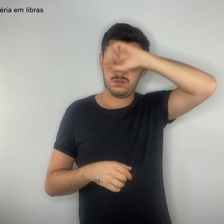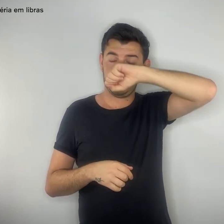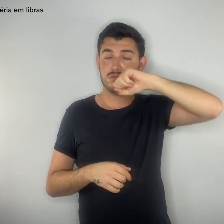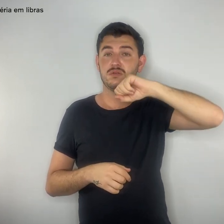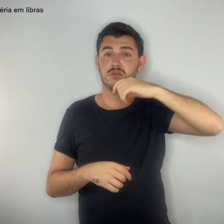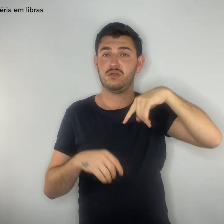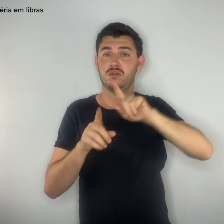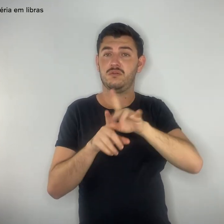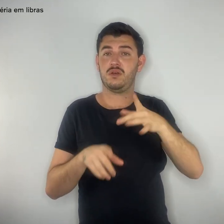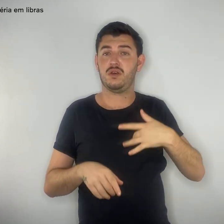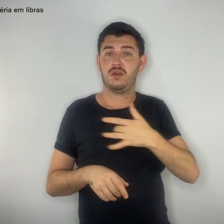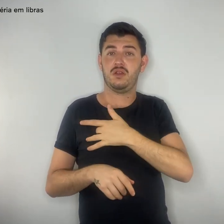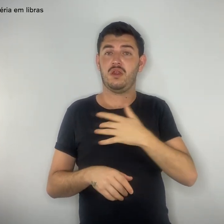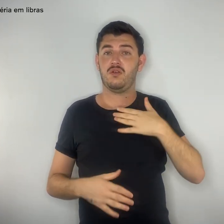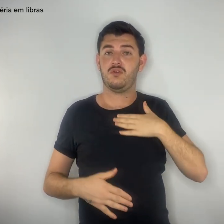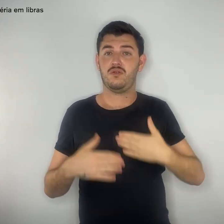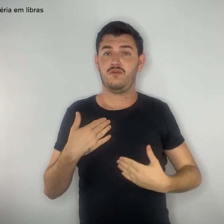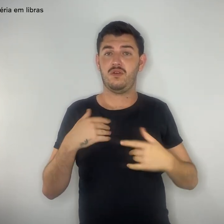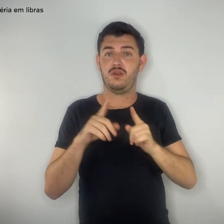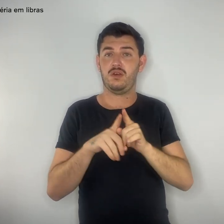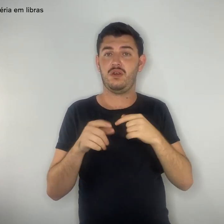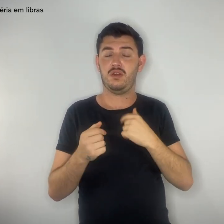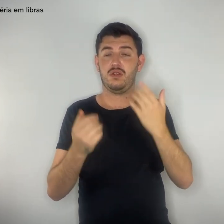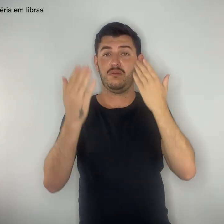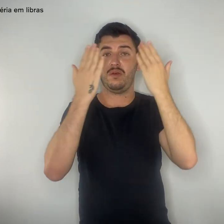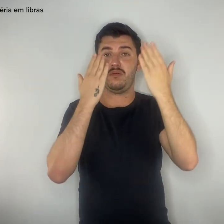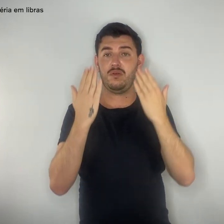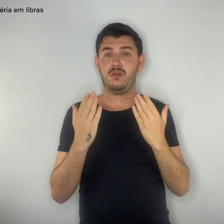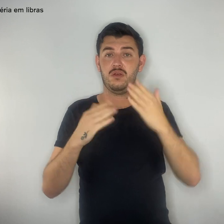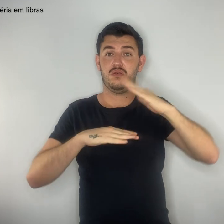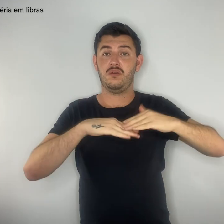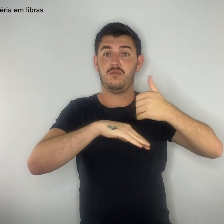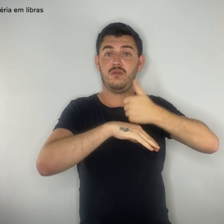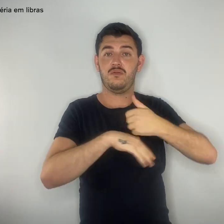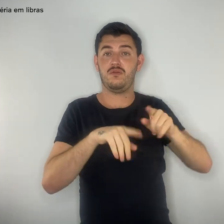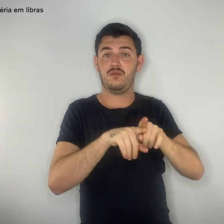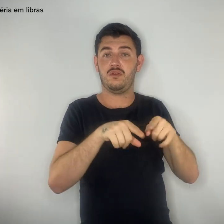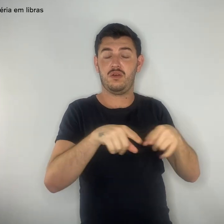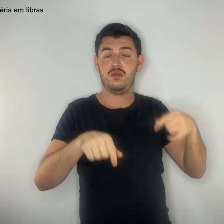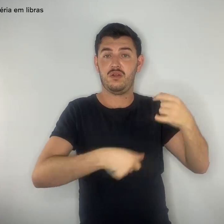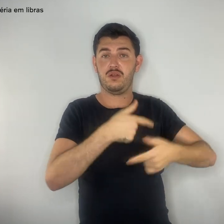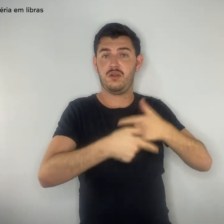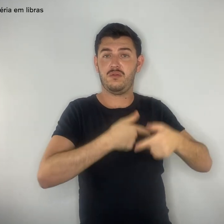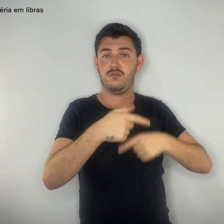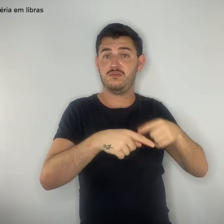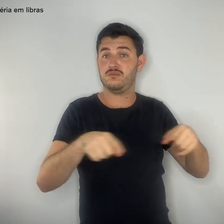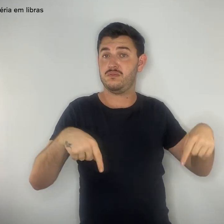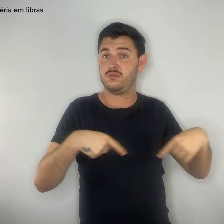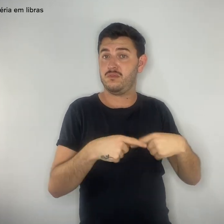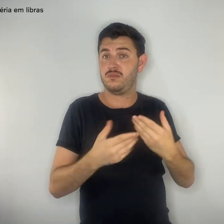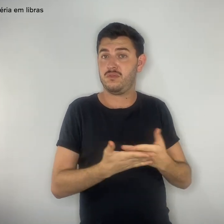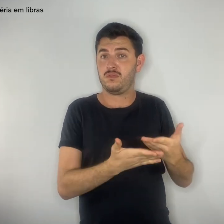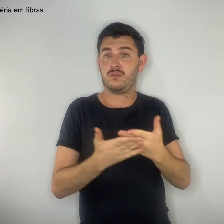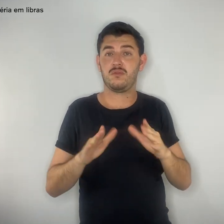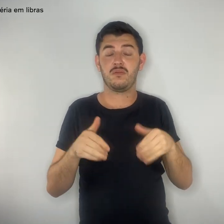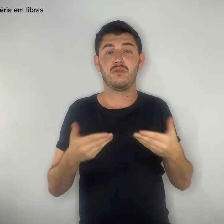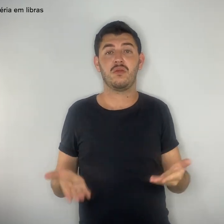e psíquica de profissionais em sala de aula. Por isso, o Simprodf vem